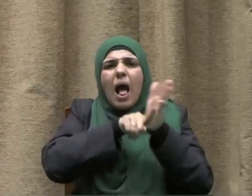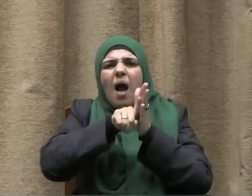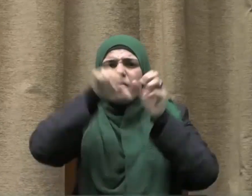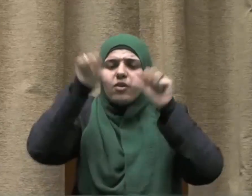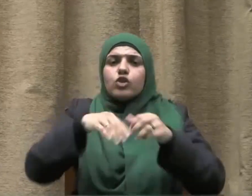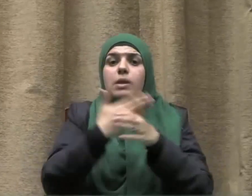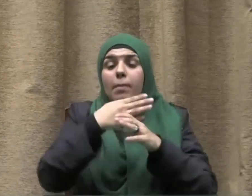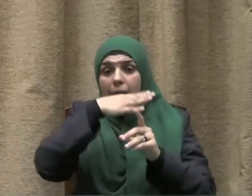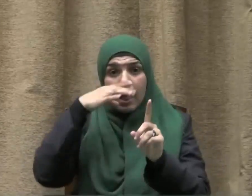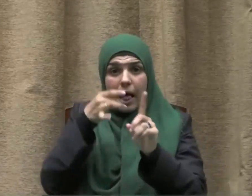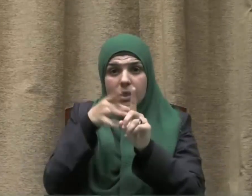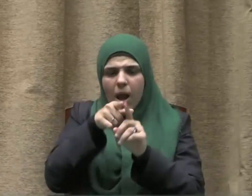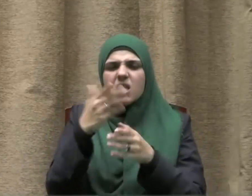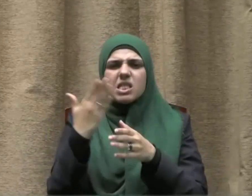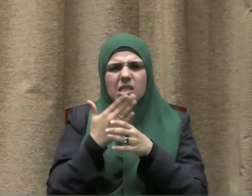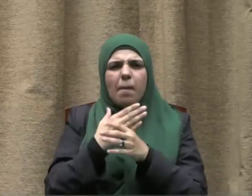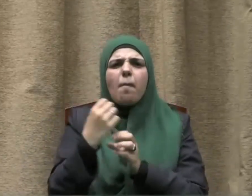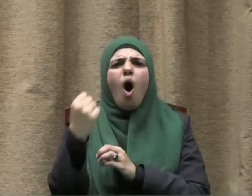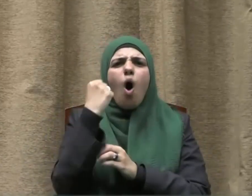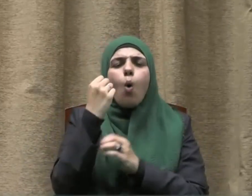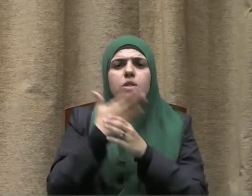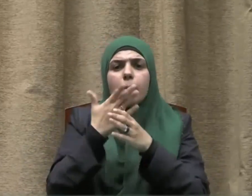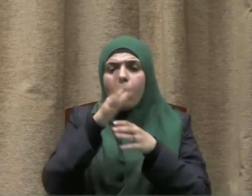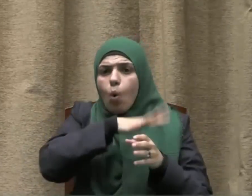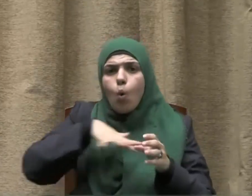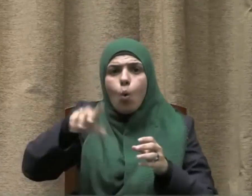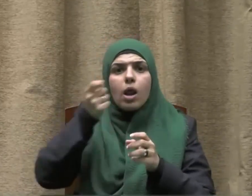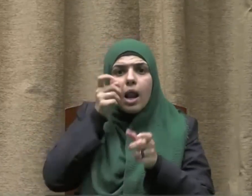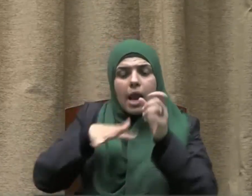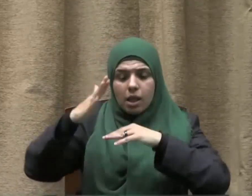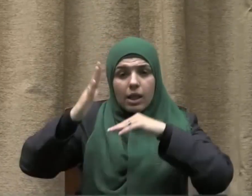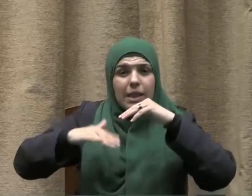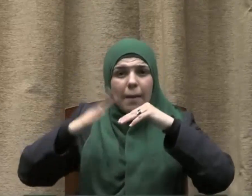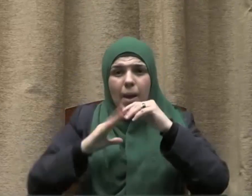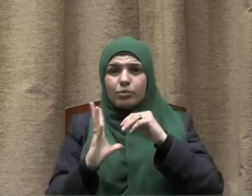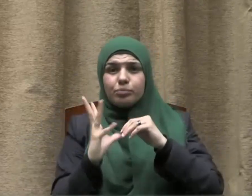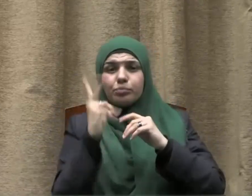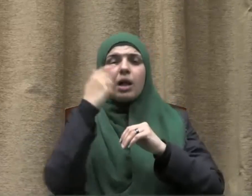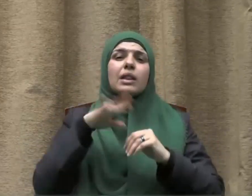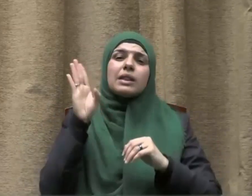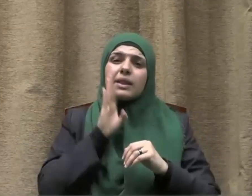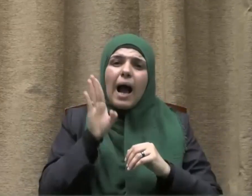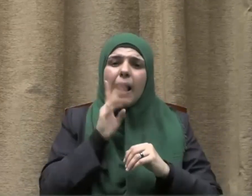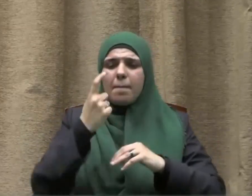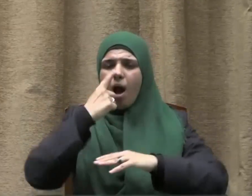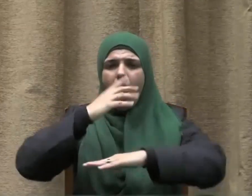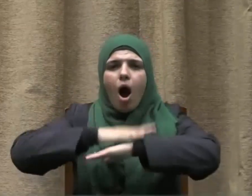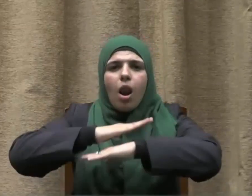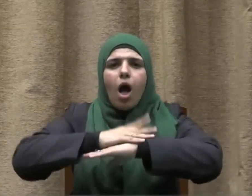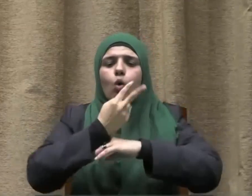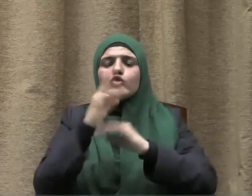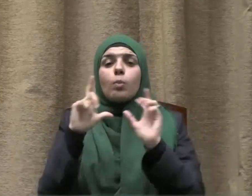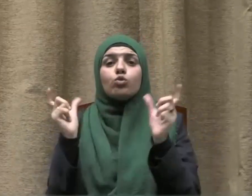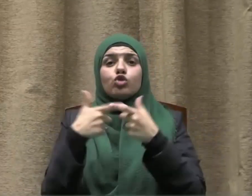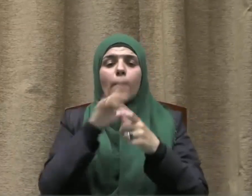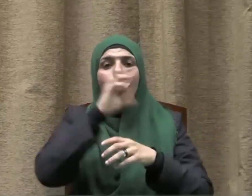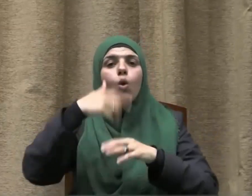والمخدرات سبب قوي من أسباب الانحدار التربوي والتعليمي والأخلاقي والاجتماعي